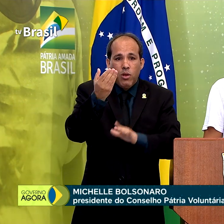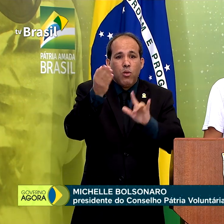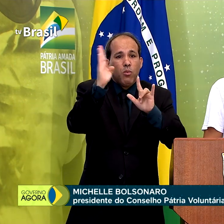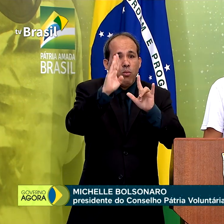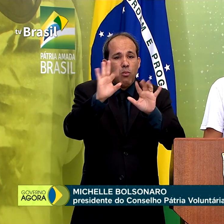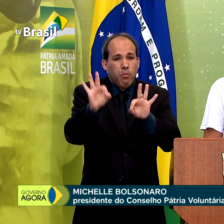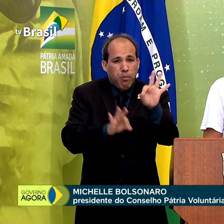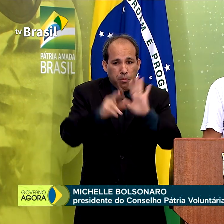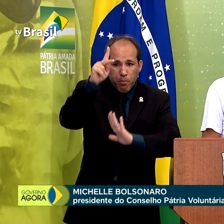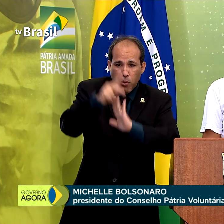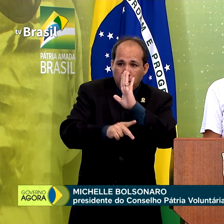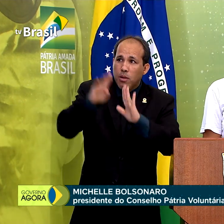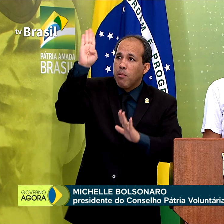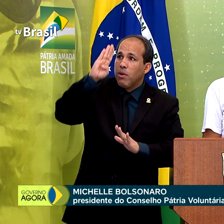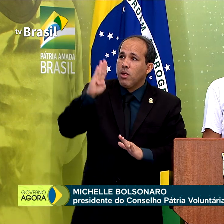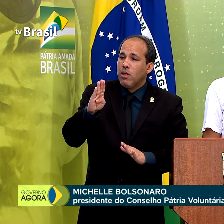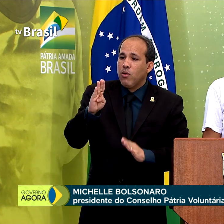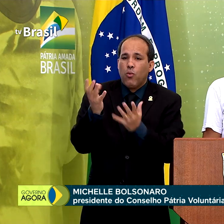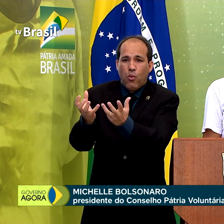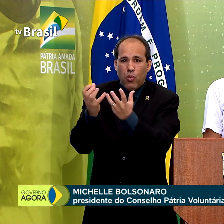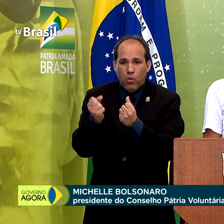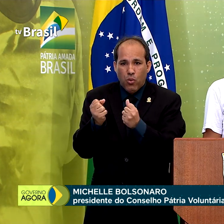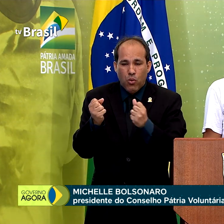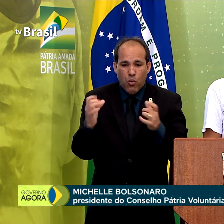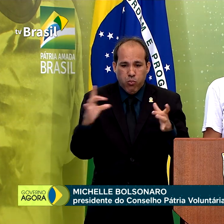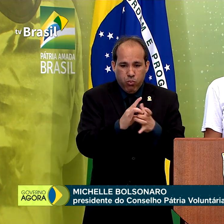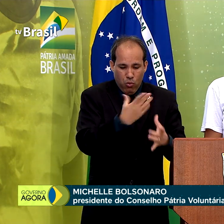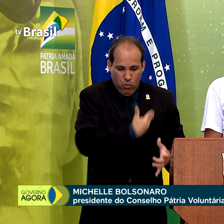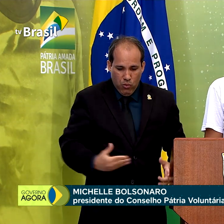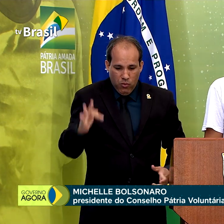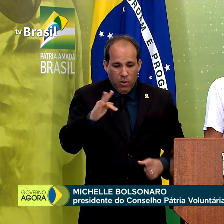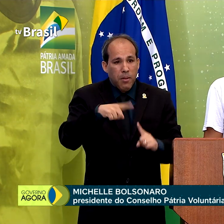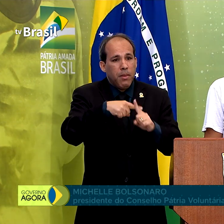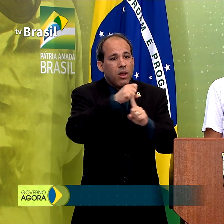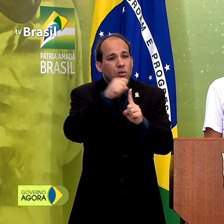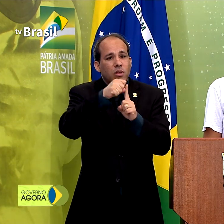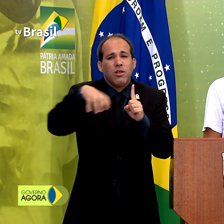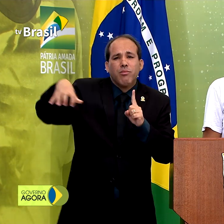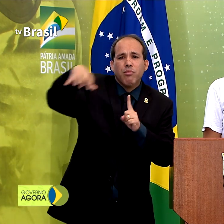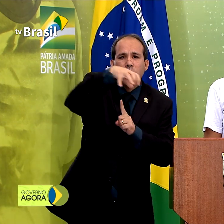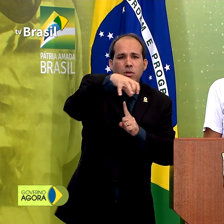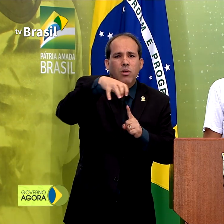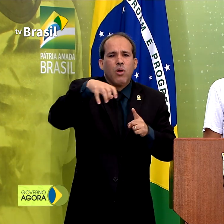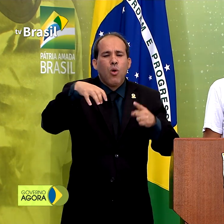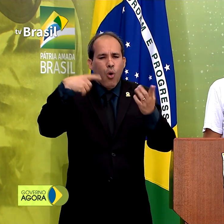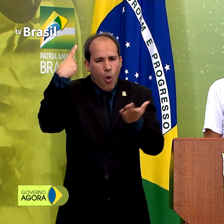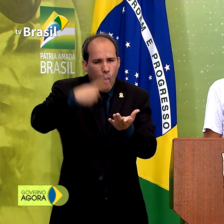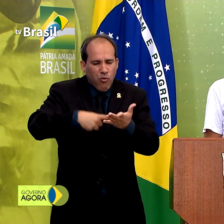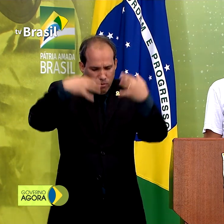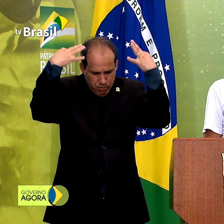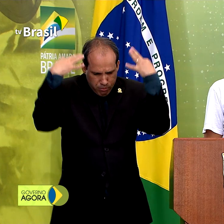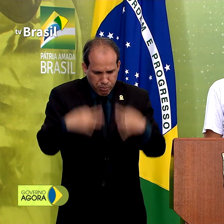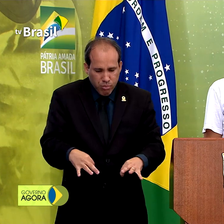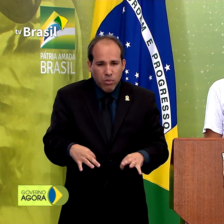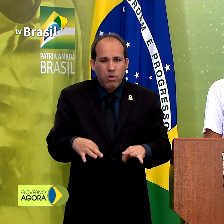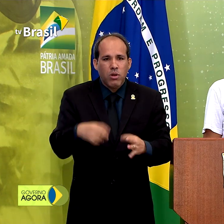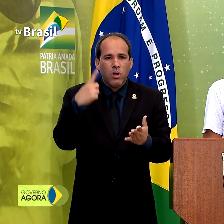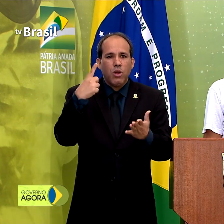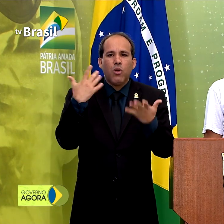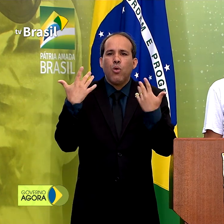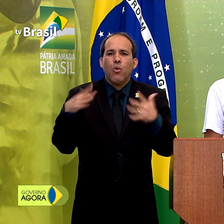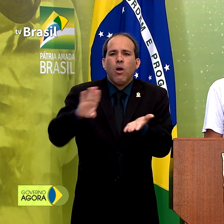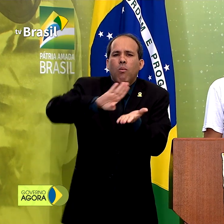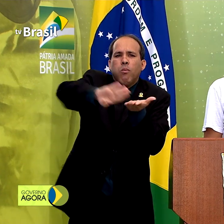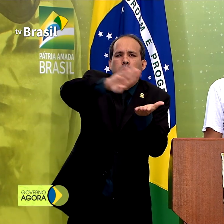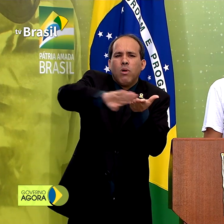com o Governo Federal e a união com a sociedade civil, nós reafirmamos o nosso compromisso de não deixar ninguém para